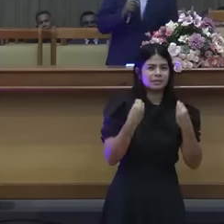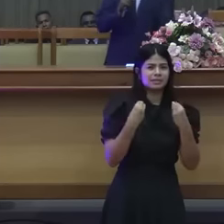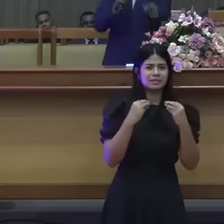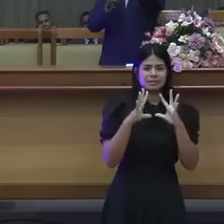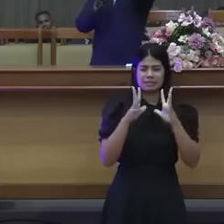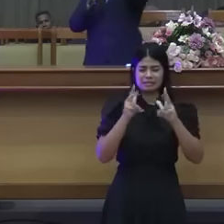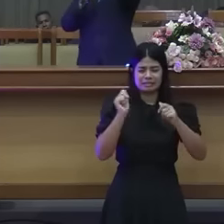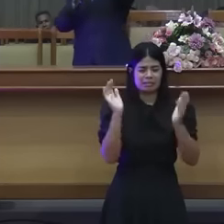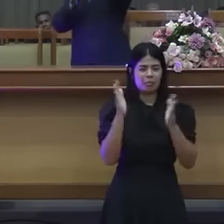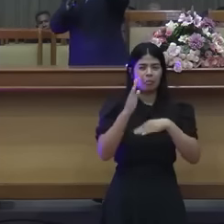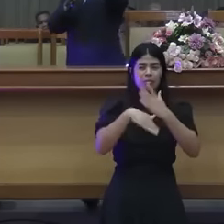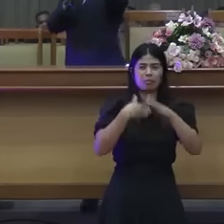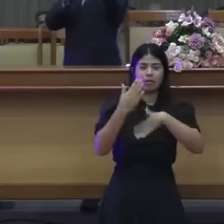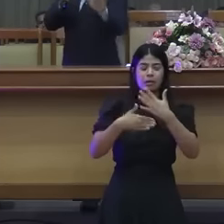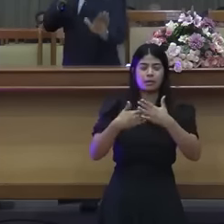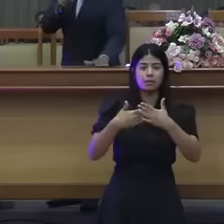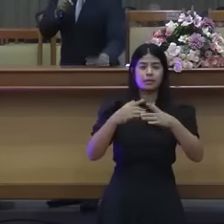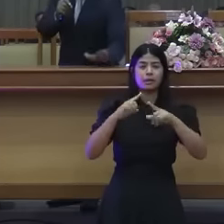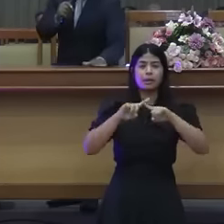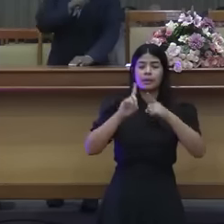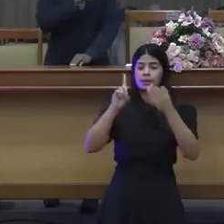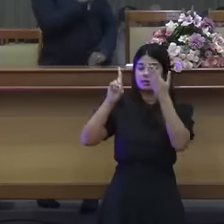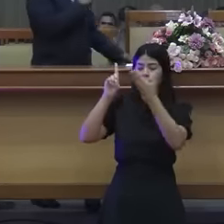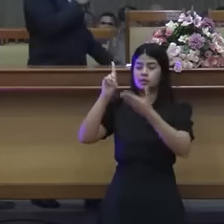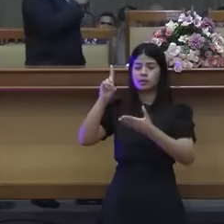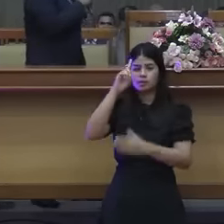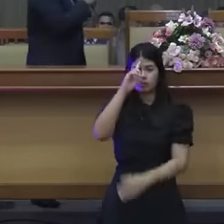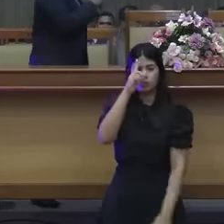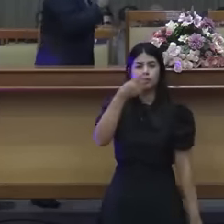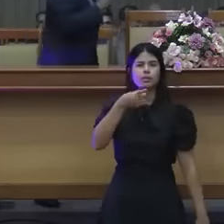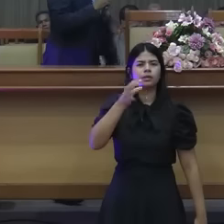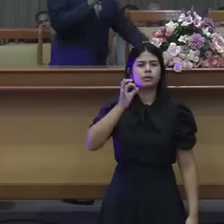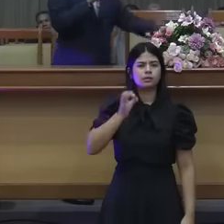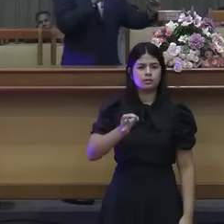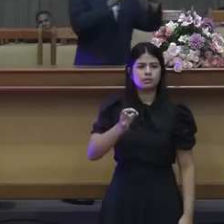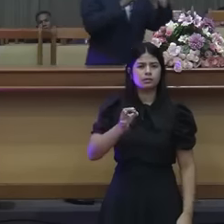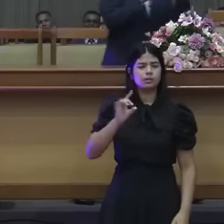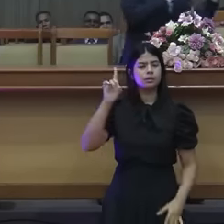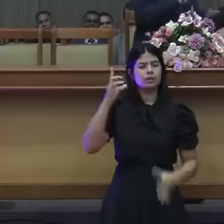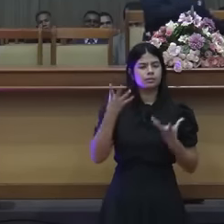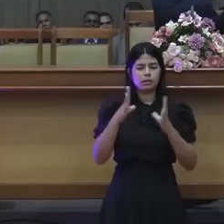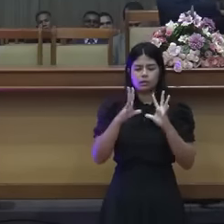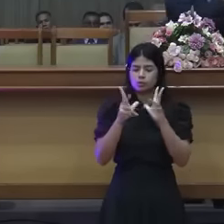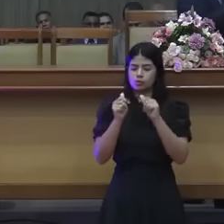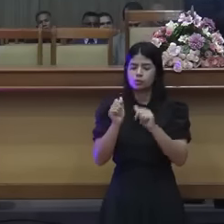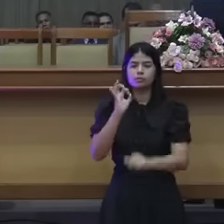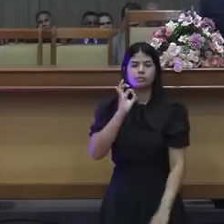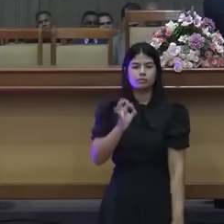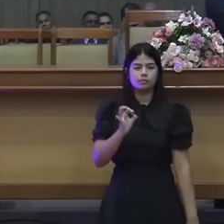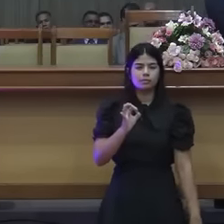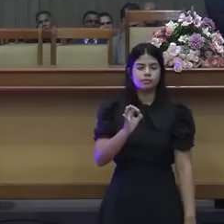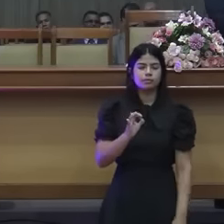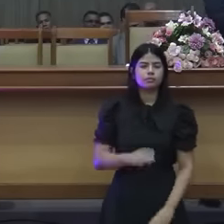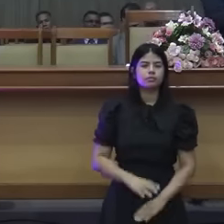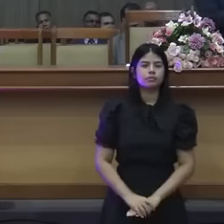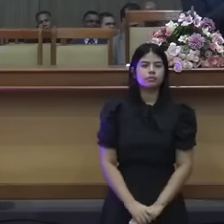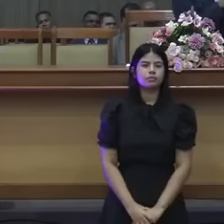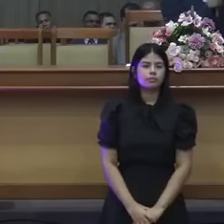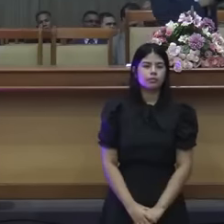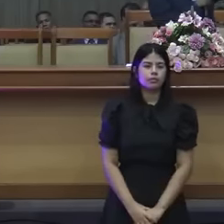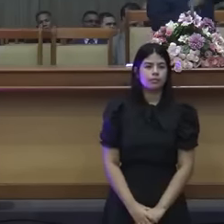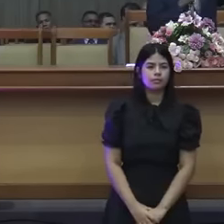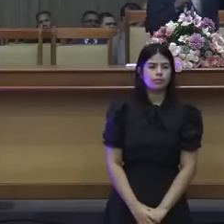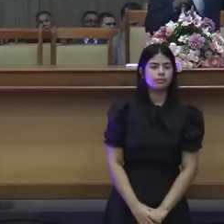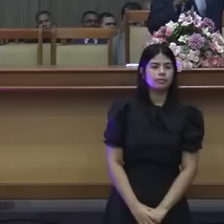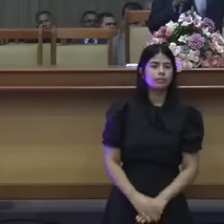Deus quer ordem, diga comigo, Deus quer ordem. Aí ele diz, olha, quando tu fores fazer, é porque ali é o